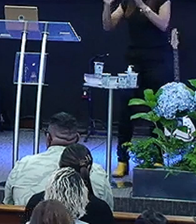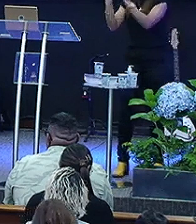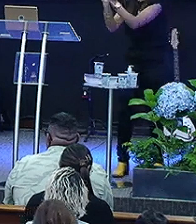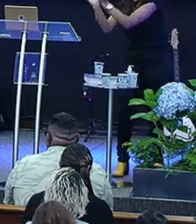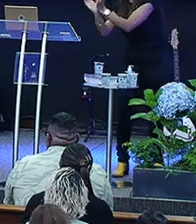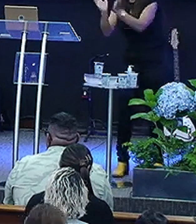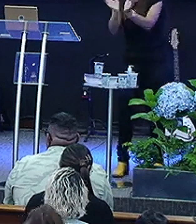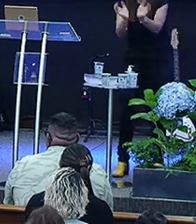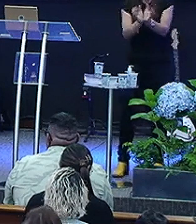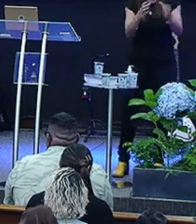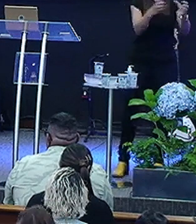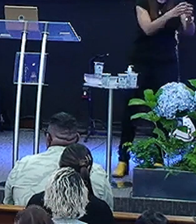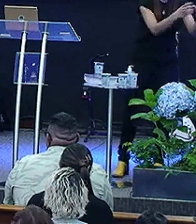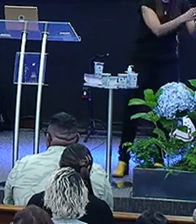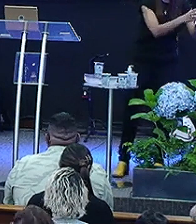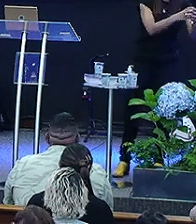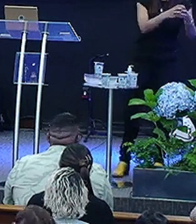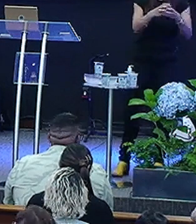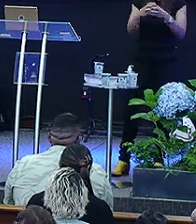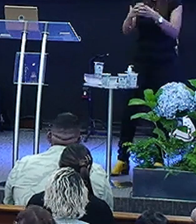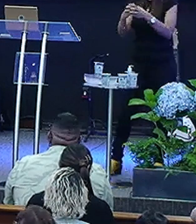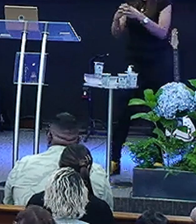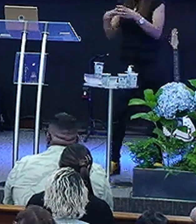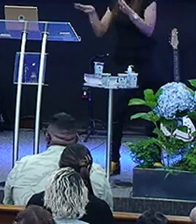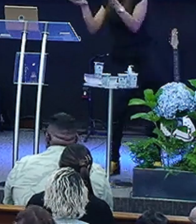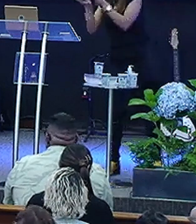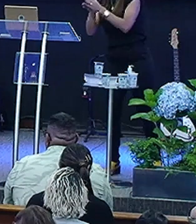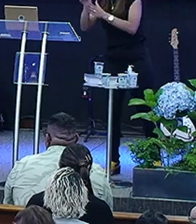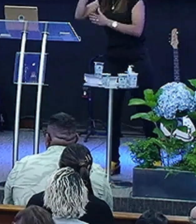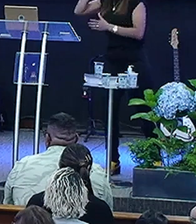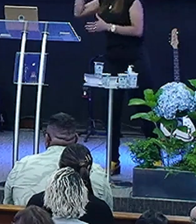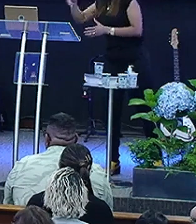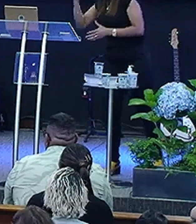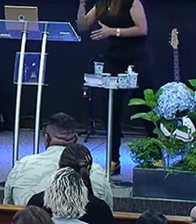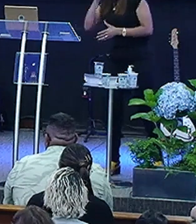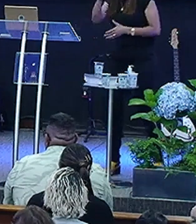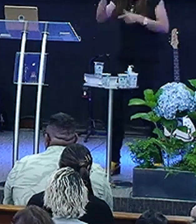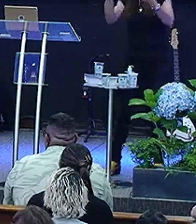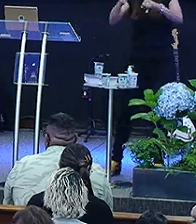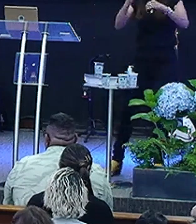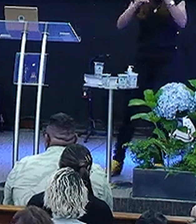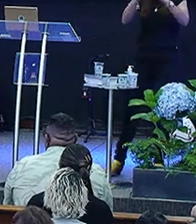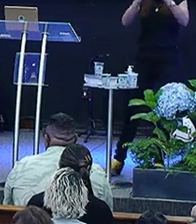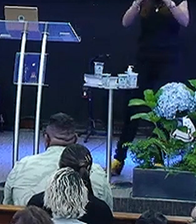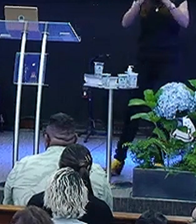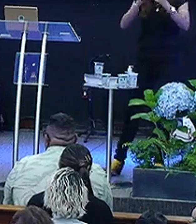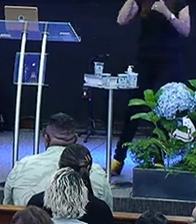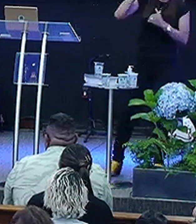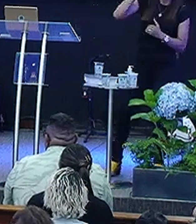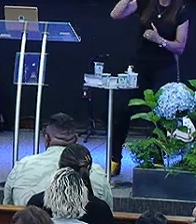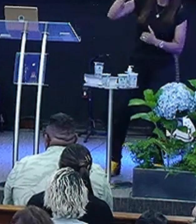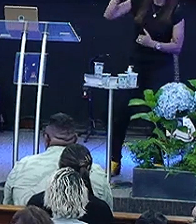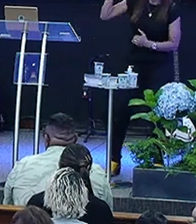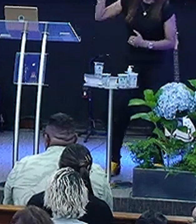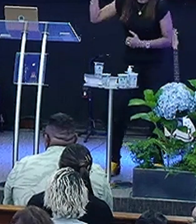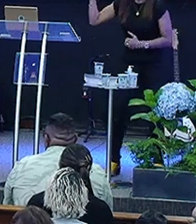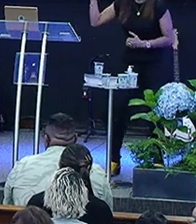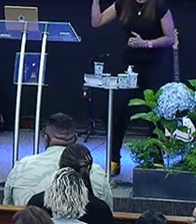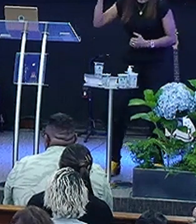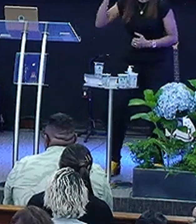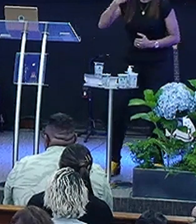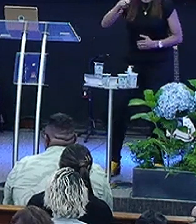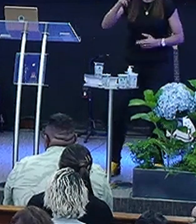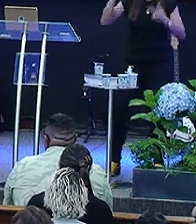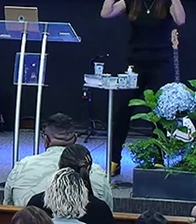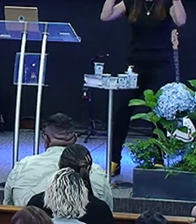Trabalhando O princípio De liderança Aí você Chega Para o líder E fala Você vai Ter que Desenvolver Um som Agora Para as Suas ovelhas